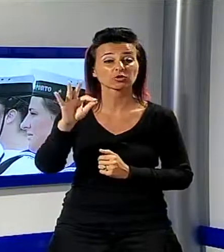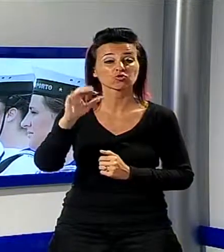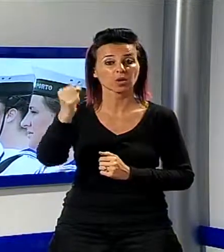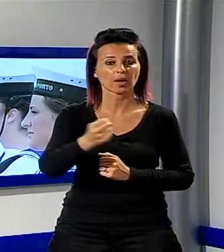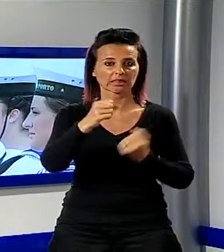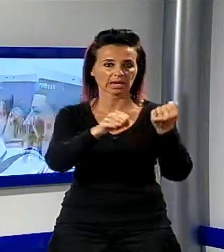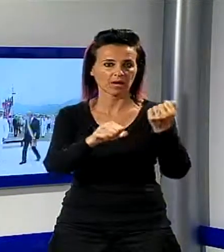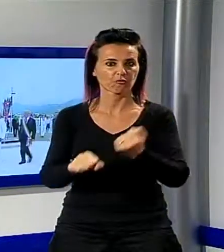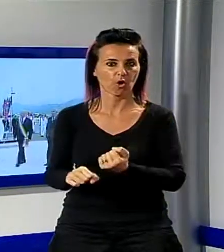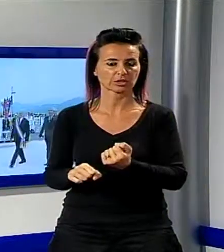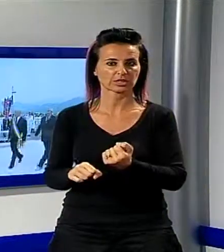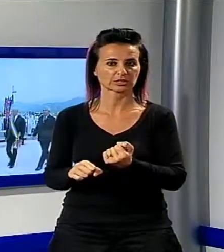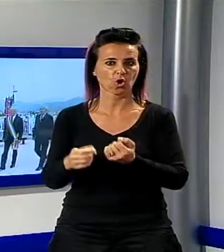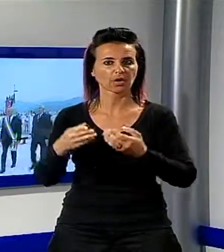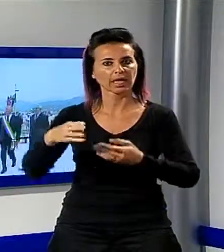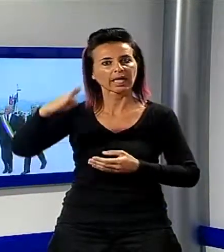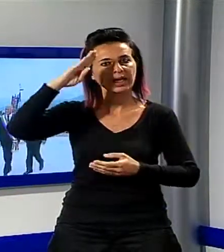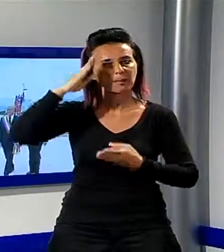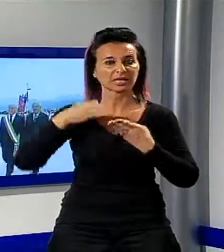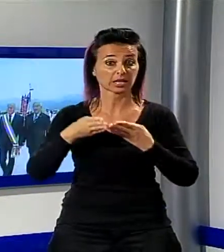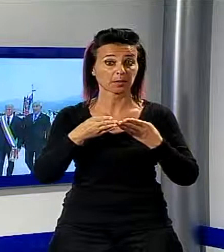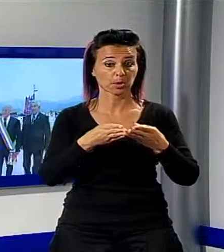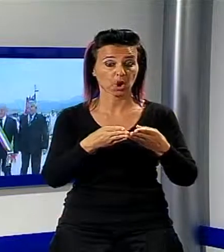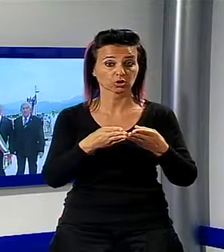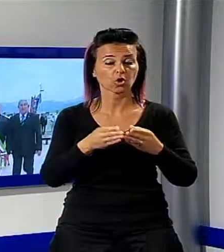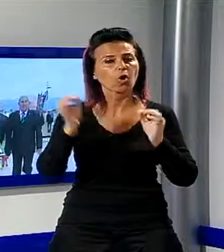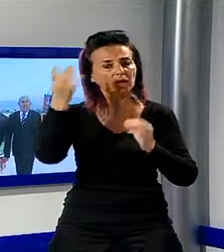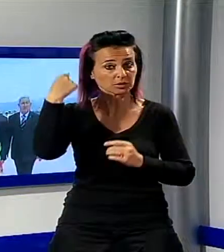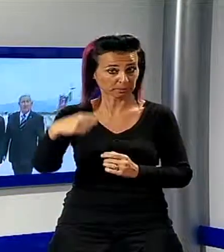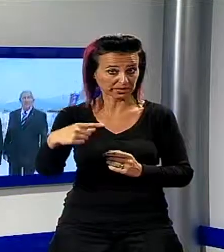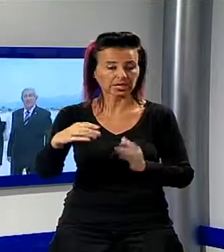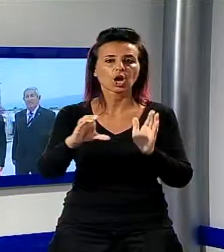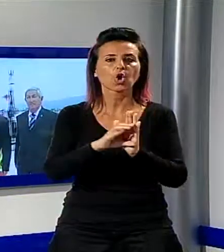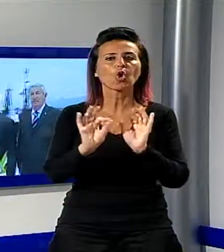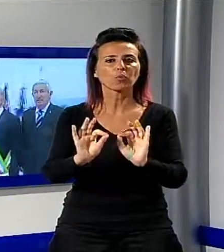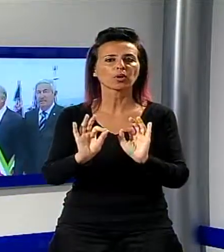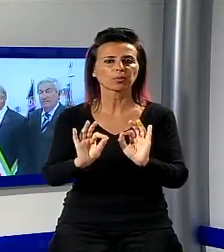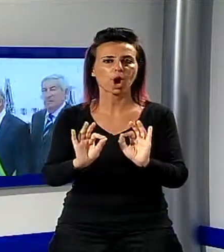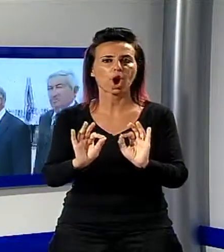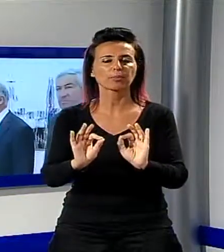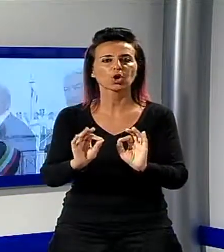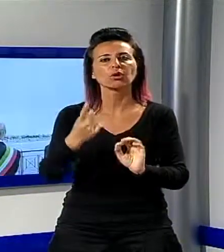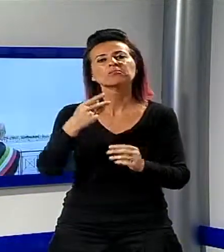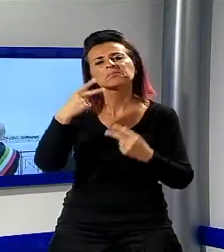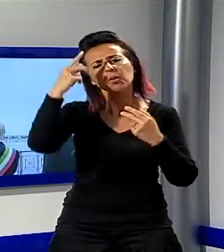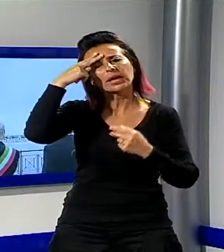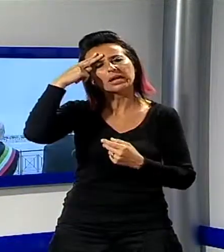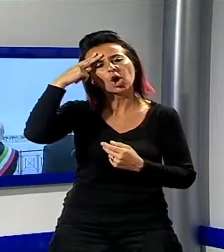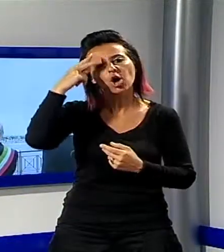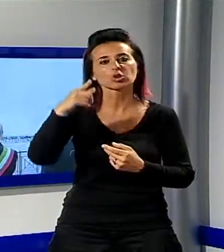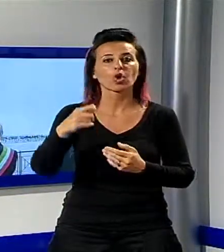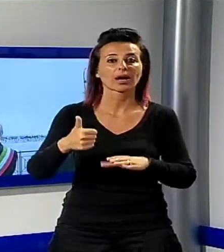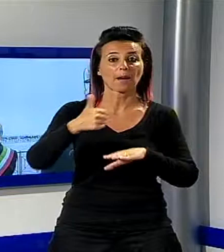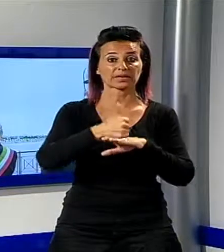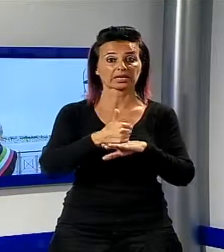fondazione delle Capitanerie di Porto il Comune di Petrasanta ha deciso di intitolare proprio alla Guardia Costiera e alla Capitaneria il Pontile di